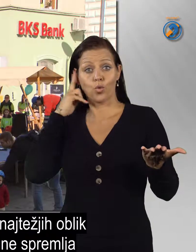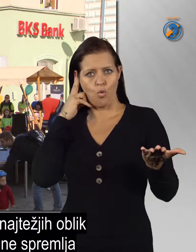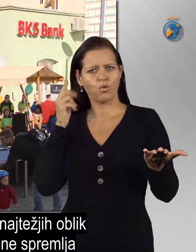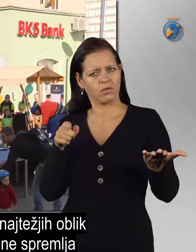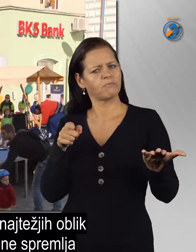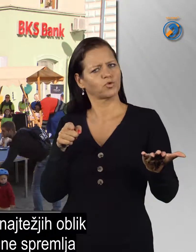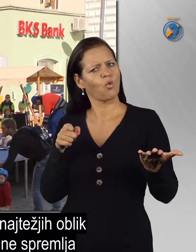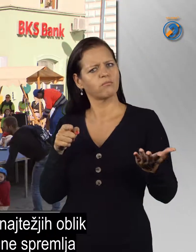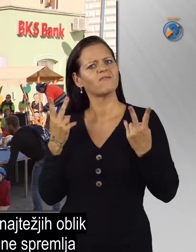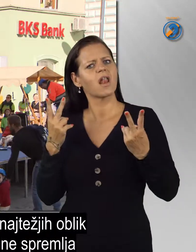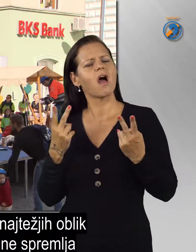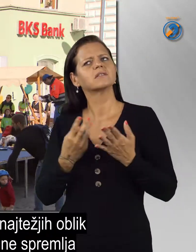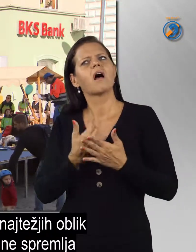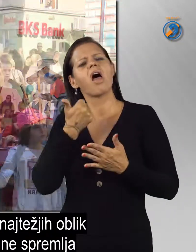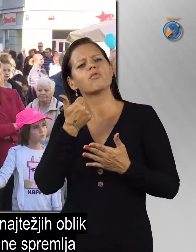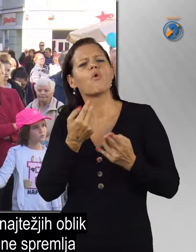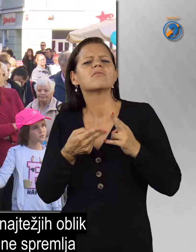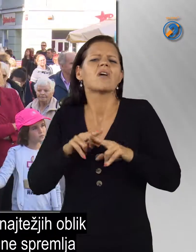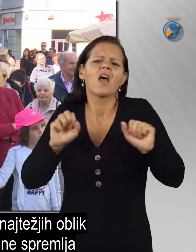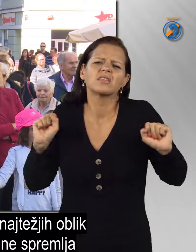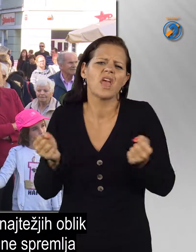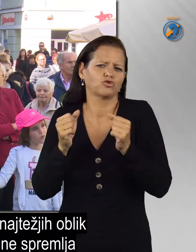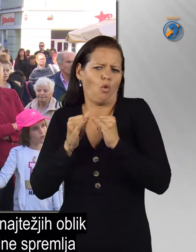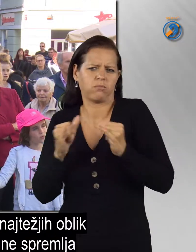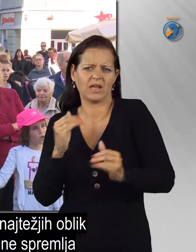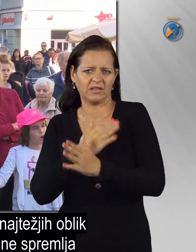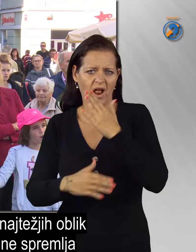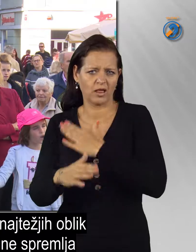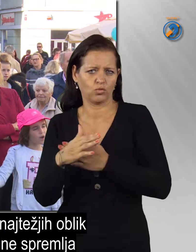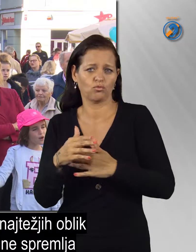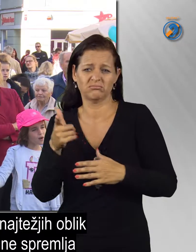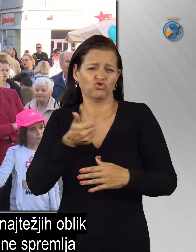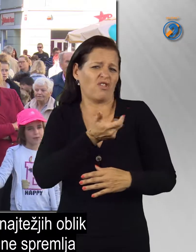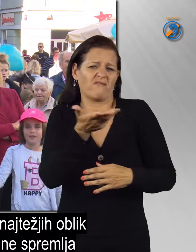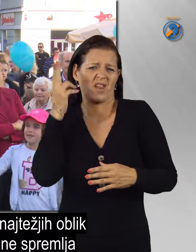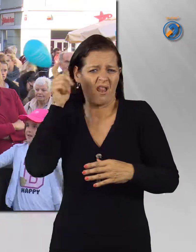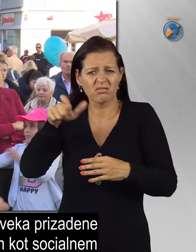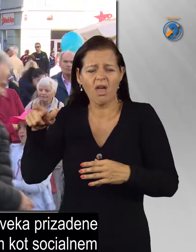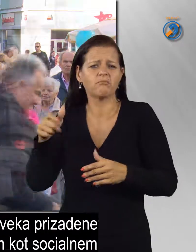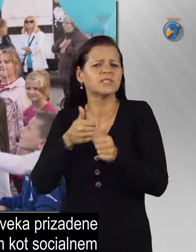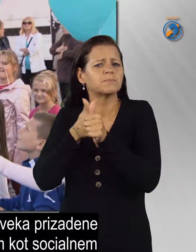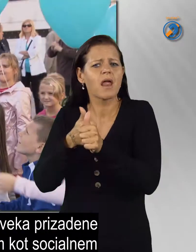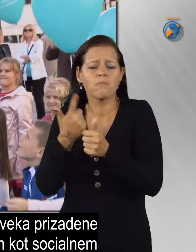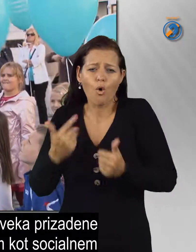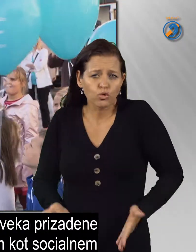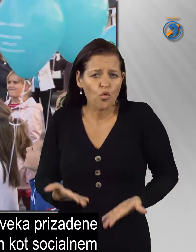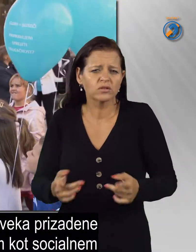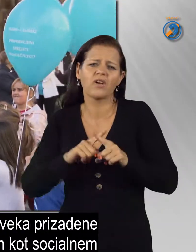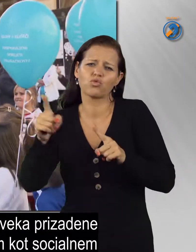Gluhota velja za eno najtežjih oblik invalidnosti, ki številne spremlja od rojstva do smrti.